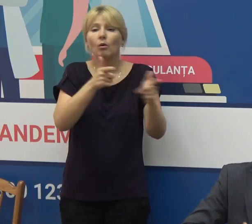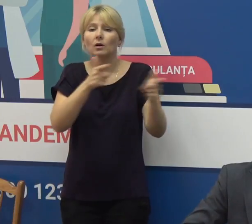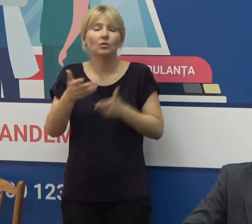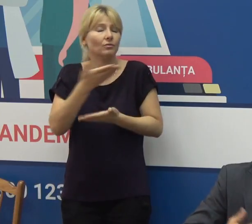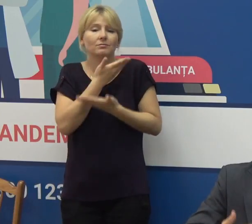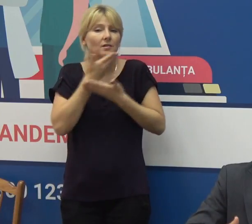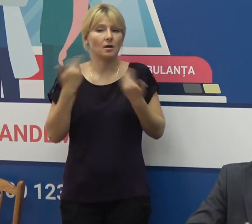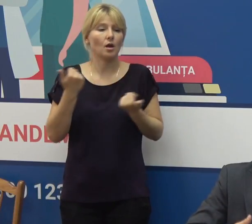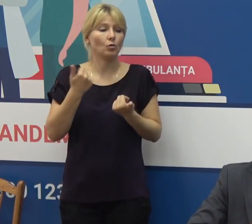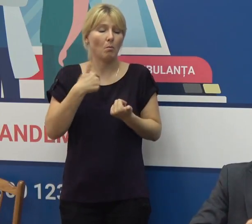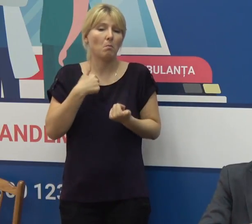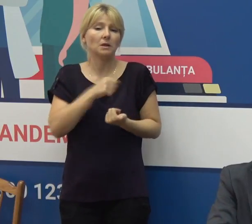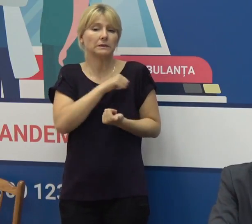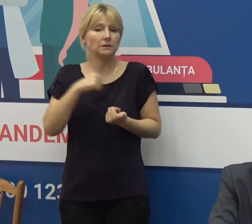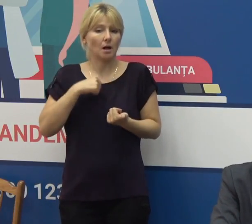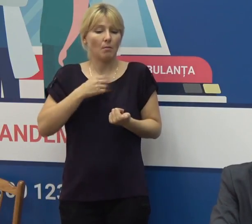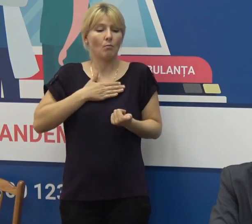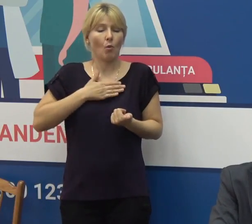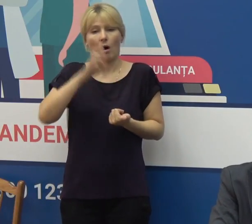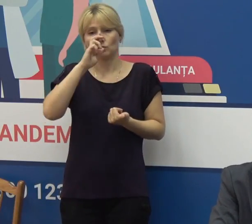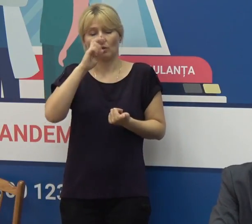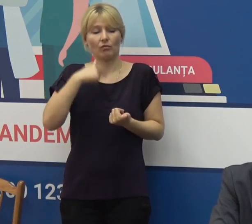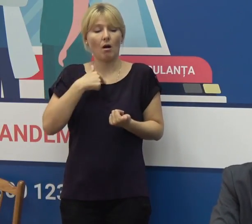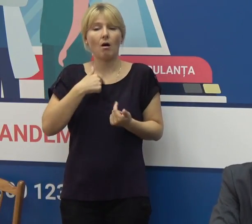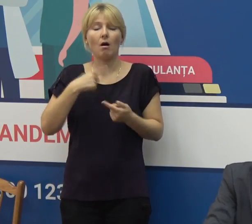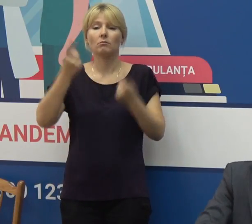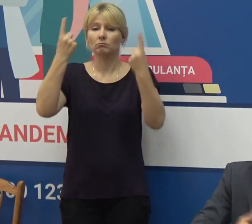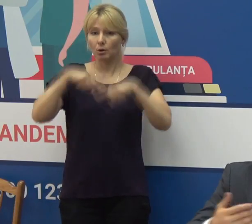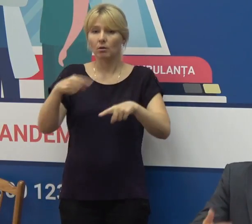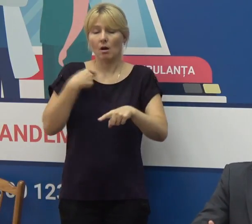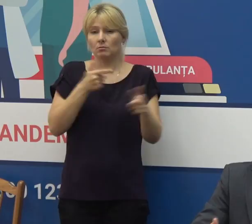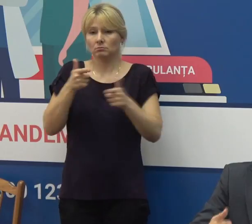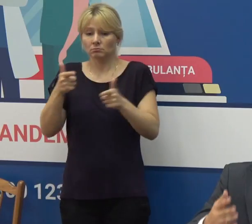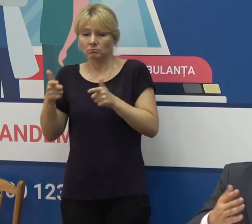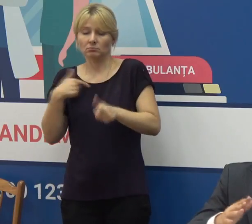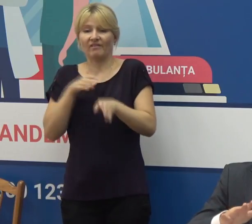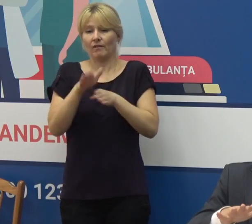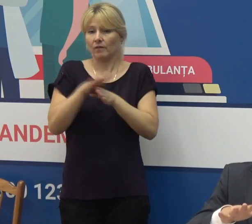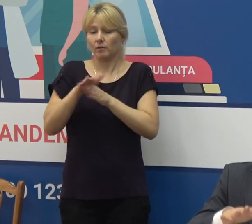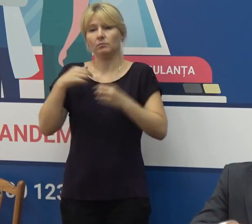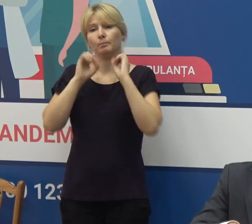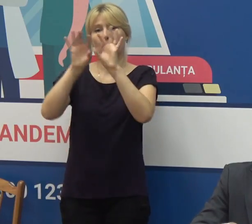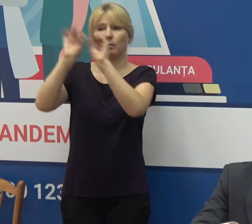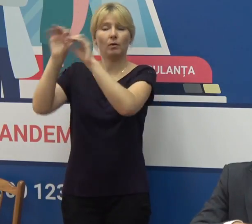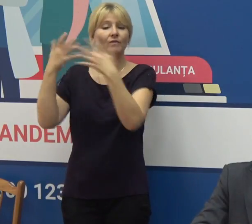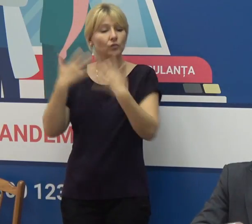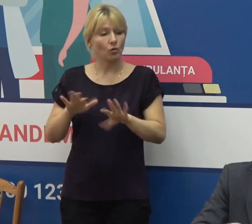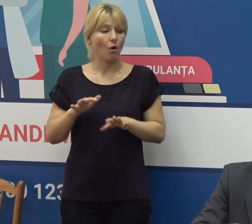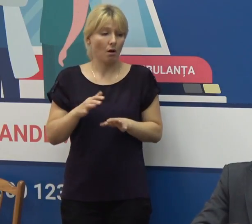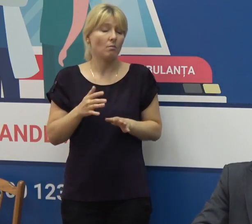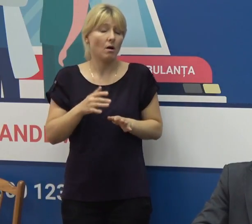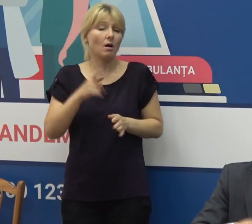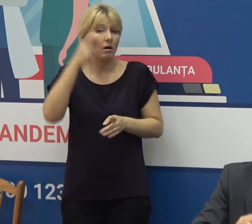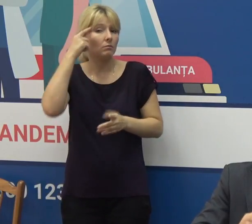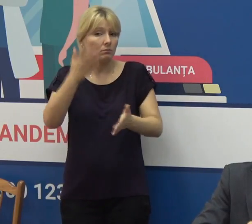de către noi au fost efectuate toate acele măsuri necesare și de menționat că se pune accent